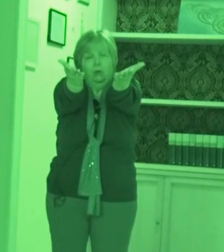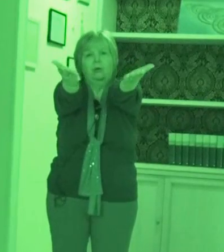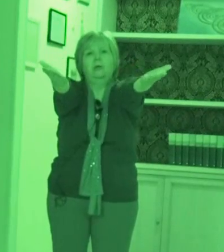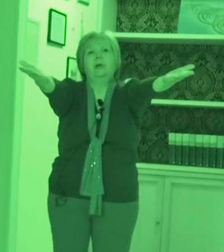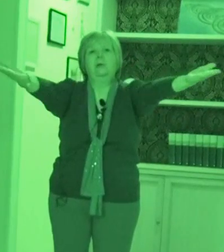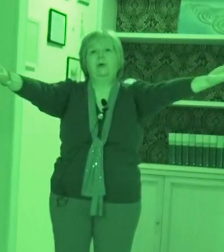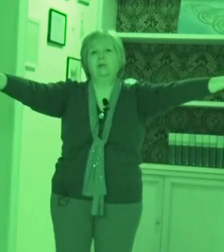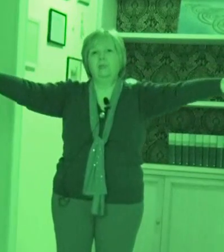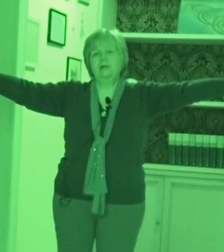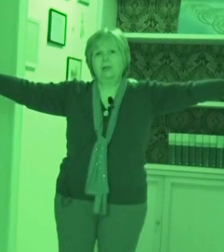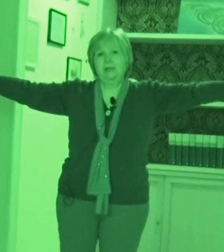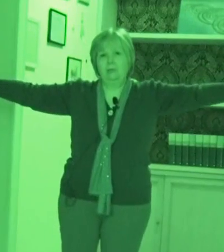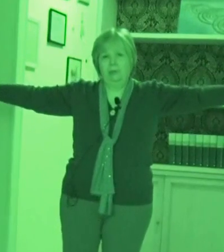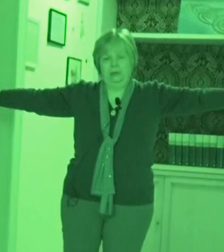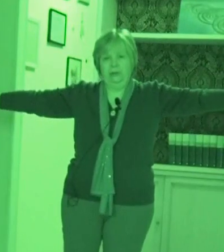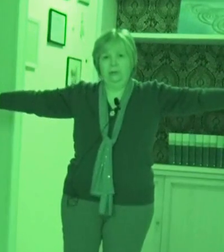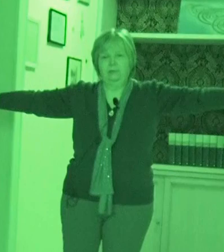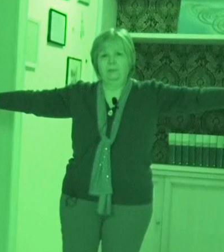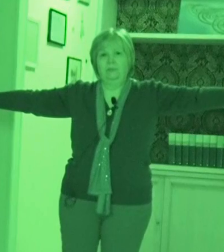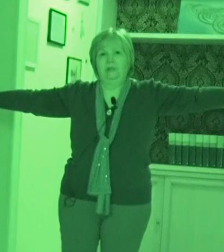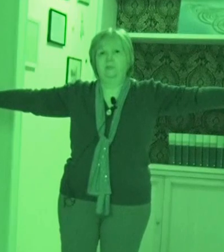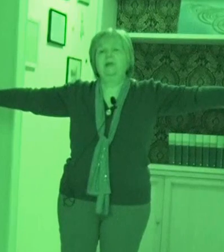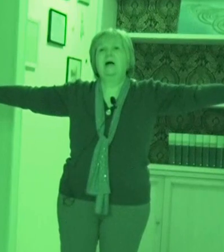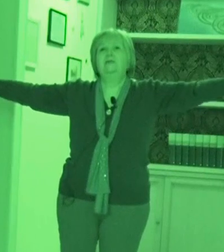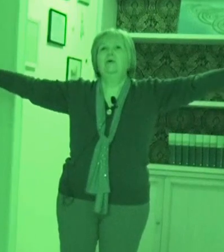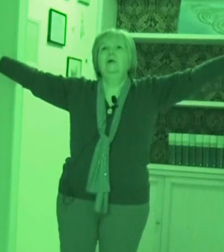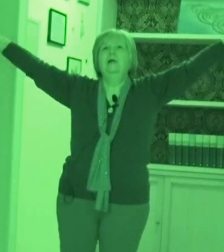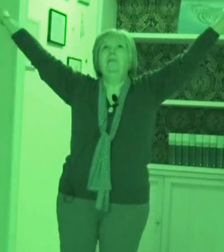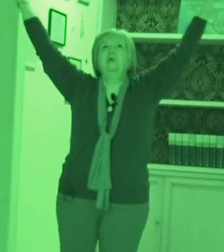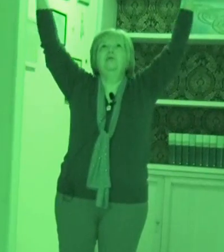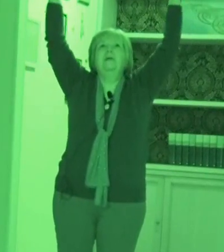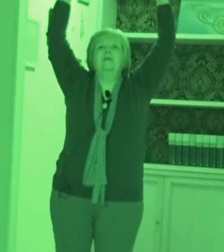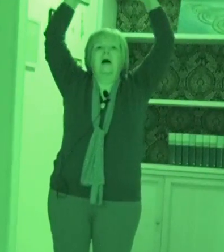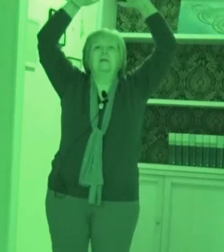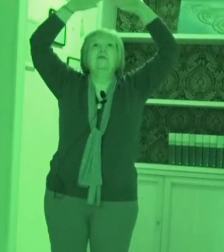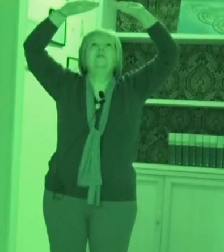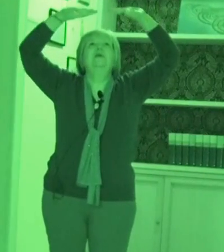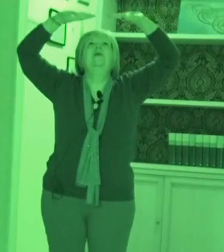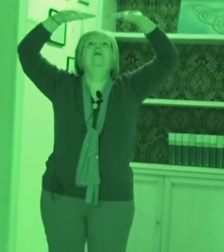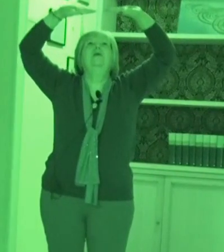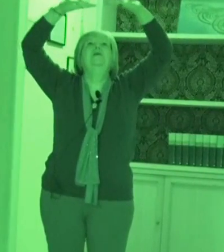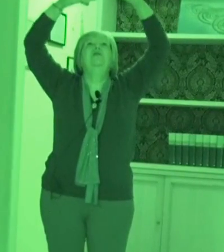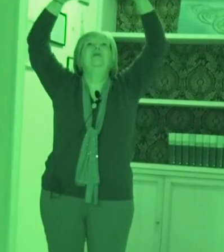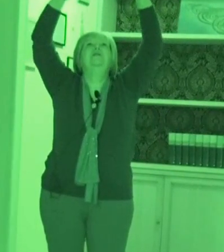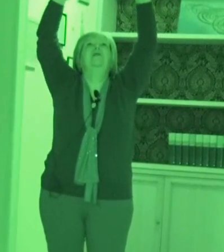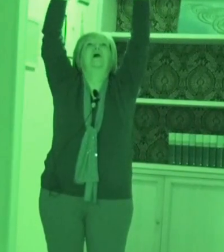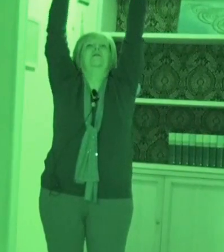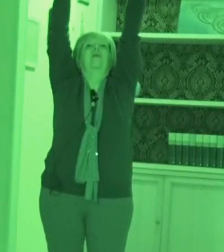e porto le braccia lateralmente. Espirando, le porto verso l'alto e spingo il C verso l'alto,